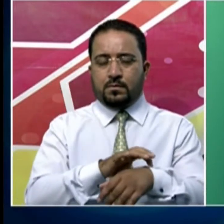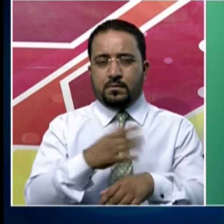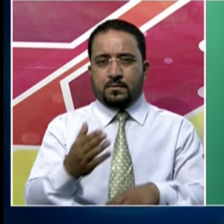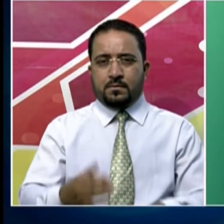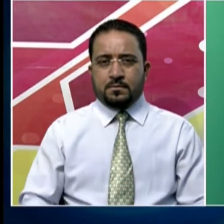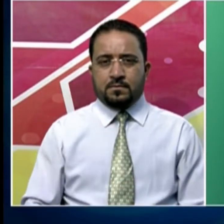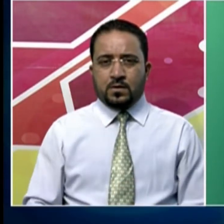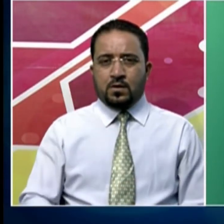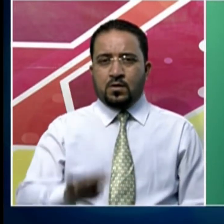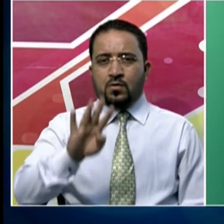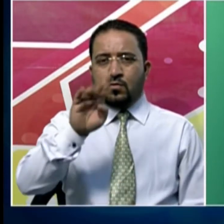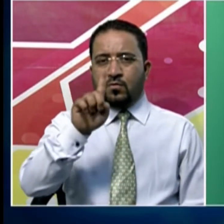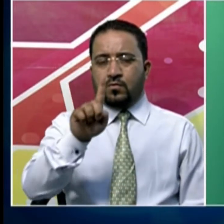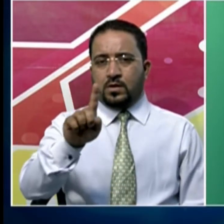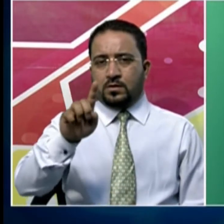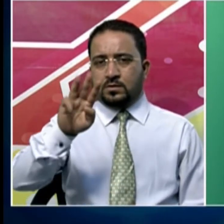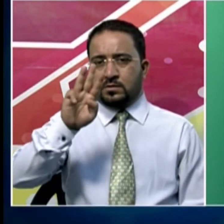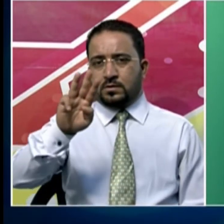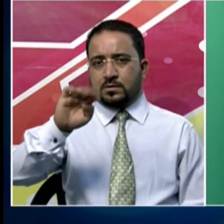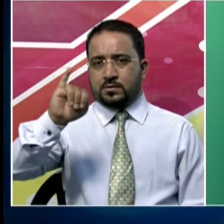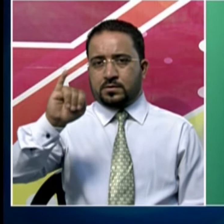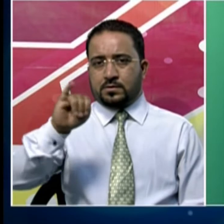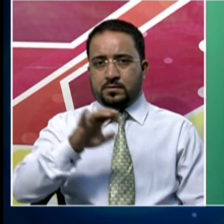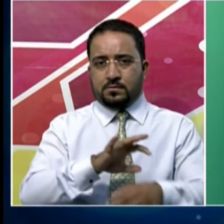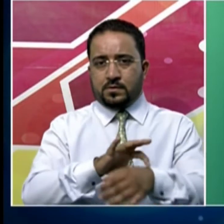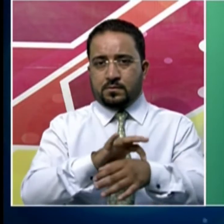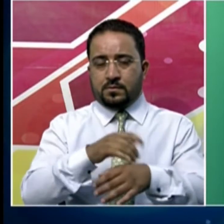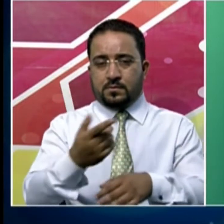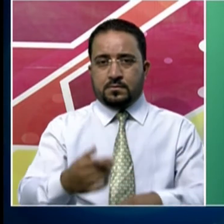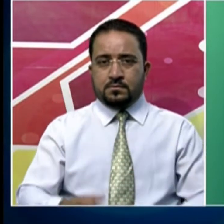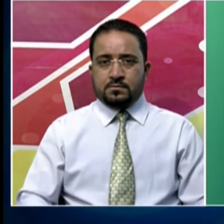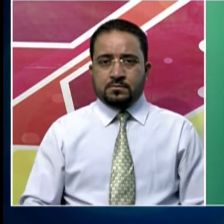جبکہ ایک سو چھتیس جمہ صوبے سے سامنے آئے ہیں